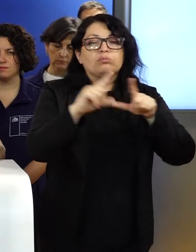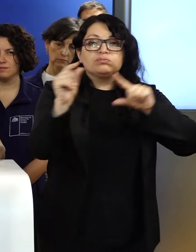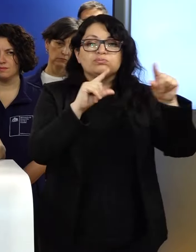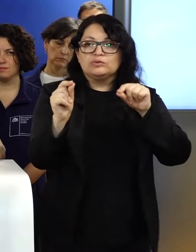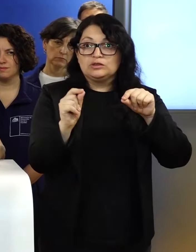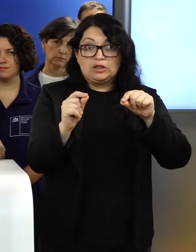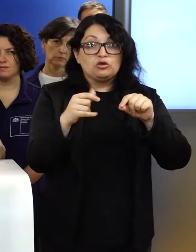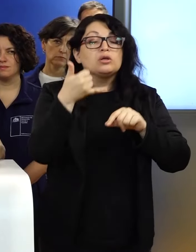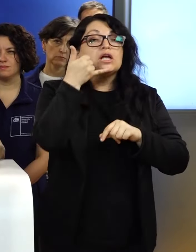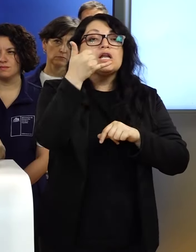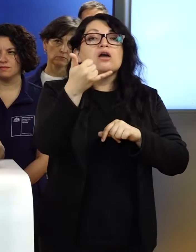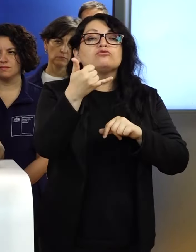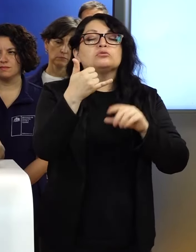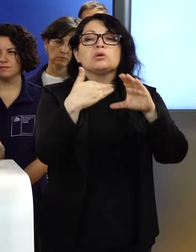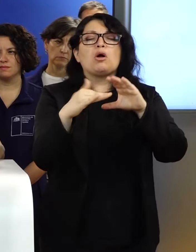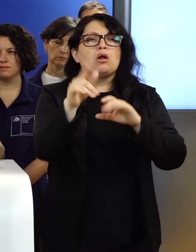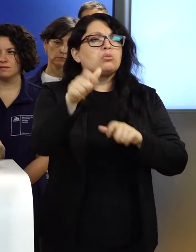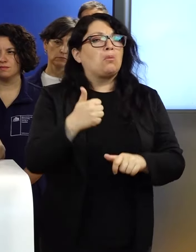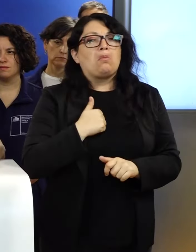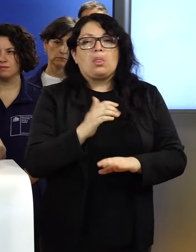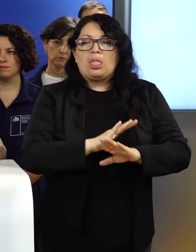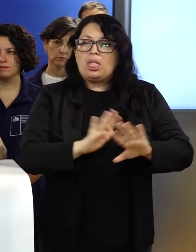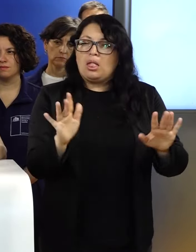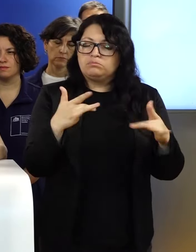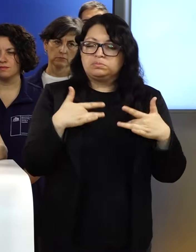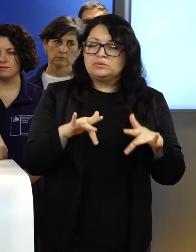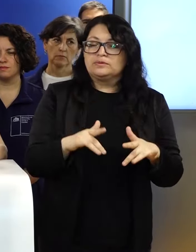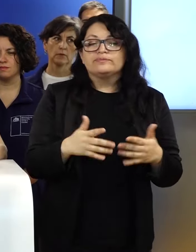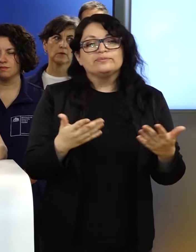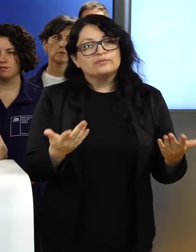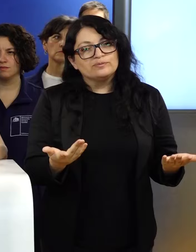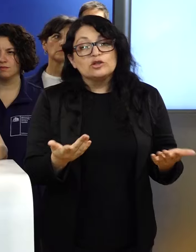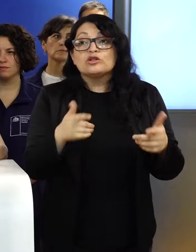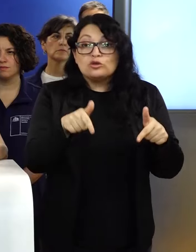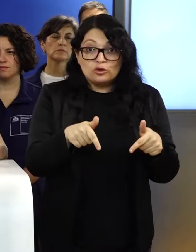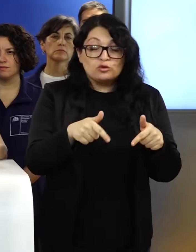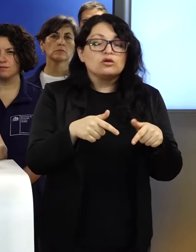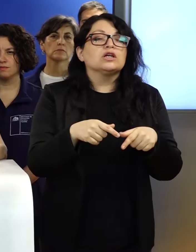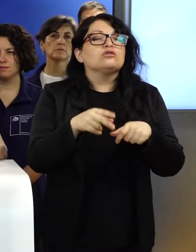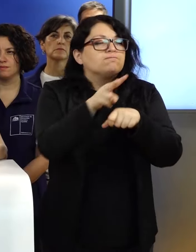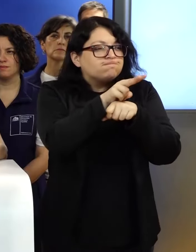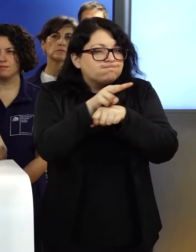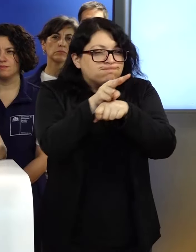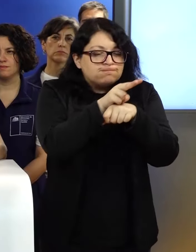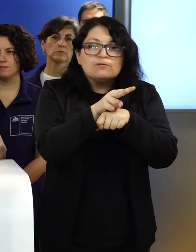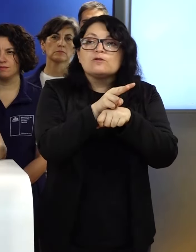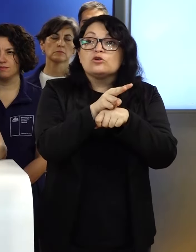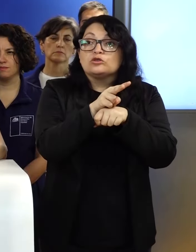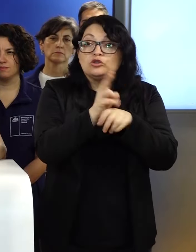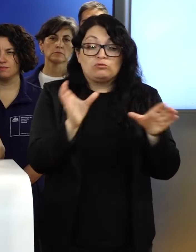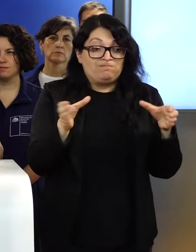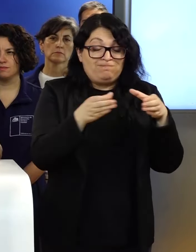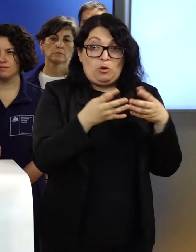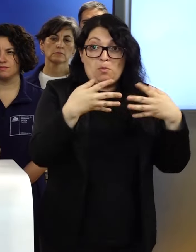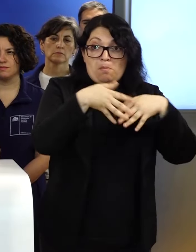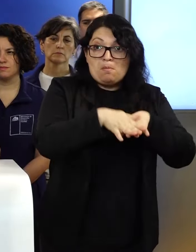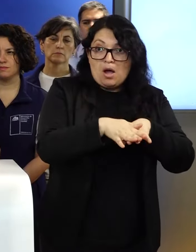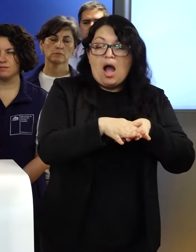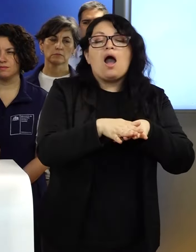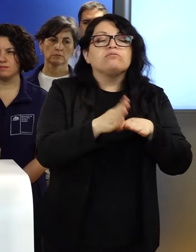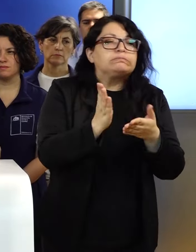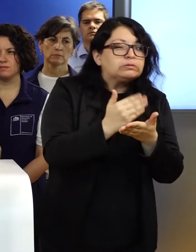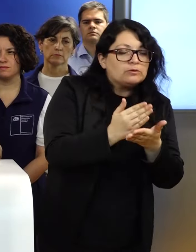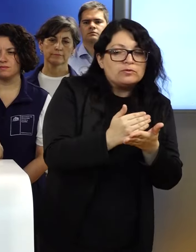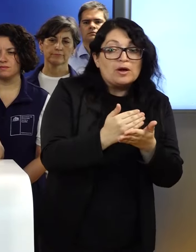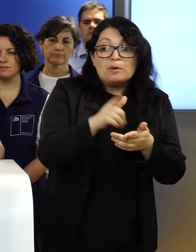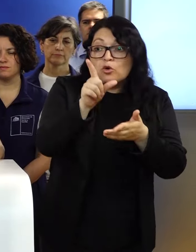través de alertas SAE, y las personas no las cumplieron. Entonces, vamos a ir organizando los patrullajes mixtos para tener estas evacuaciones preventivas